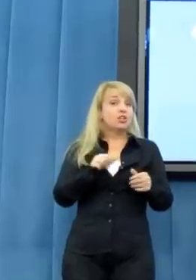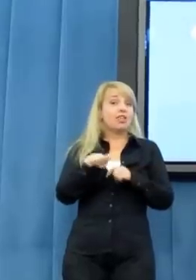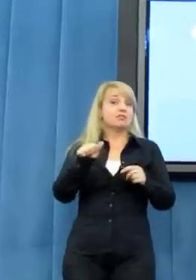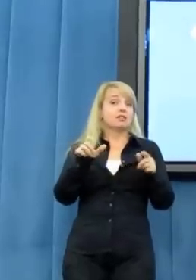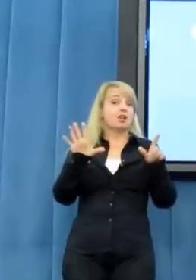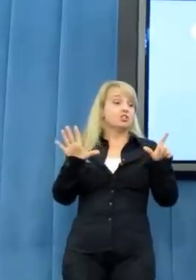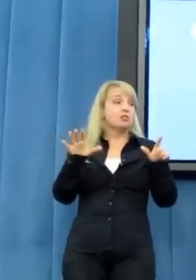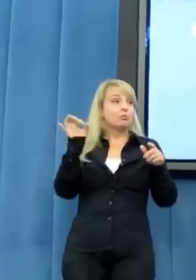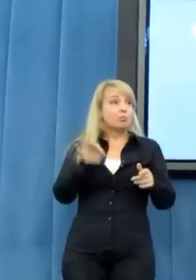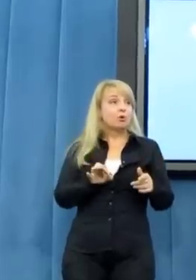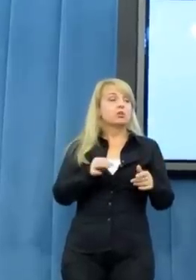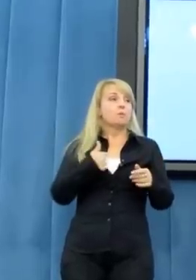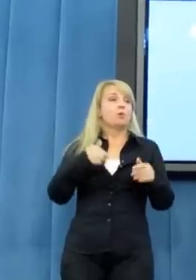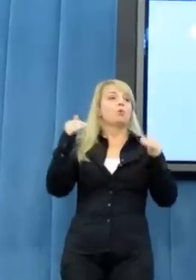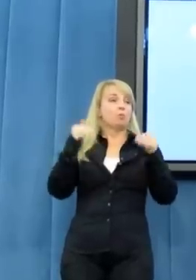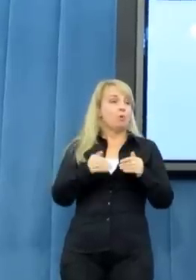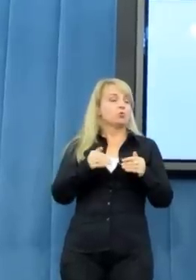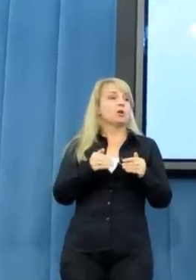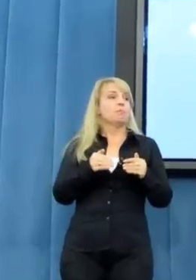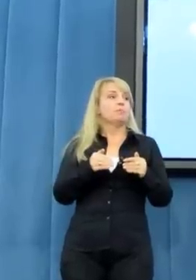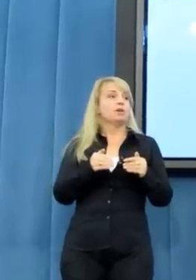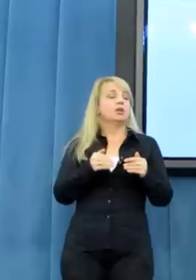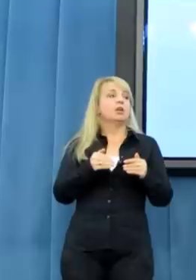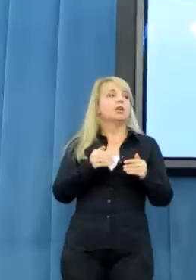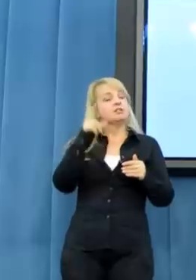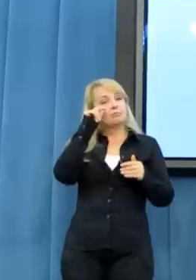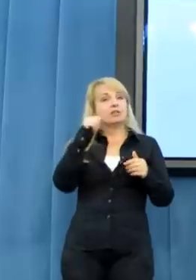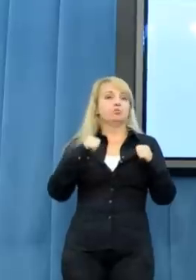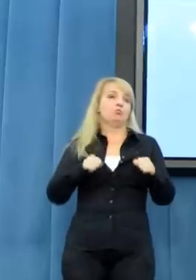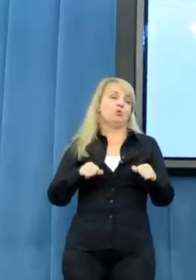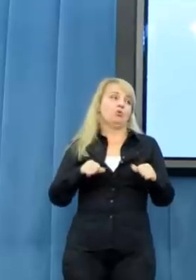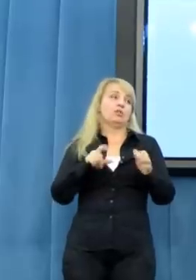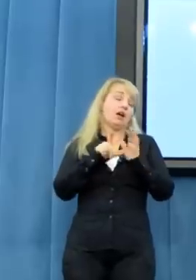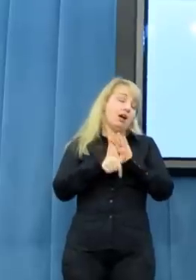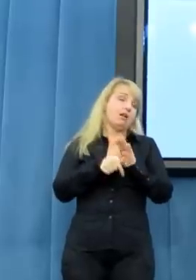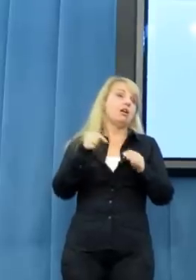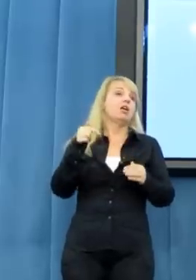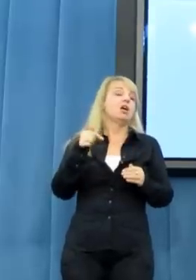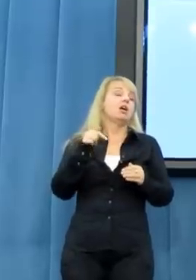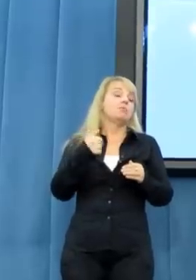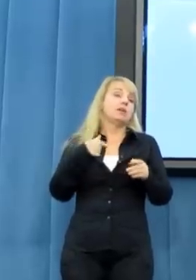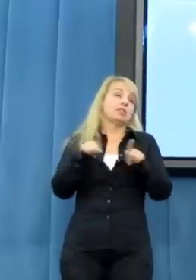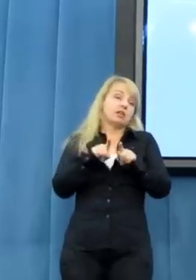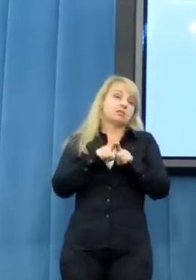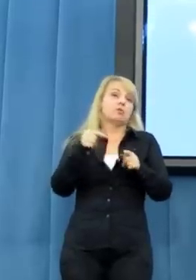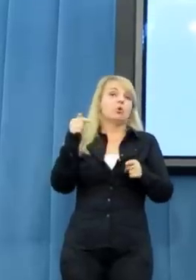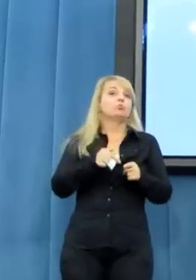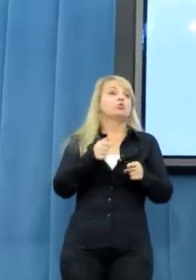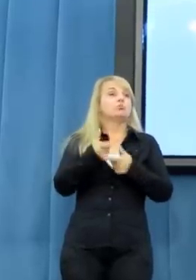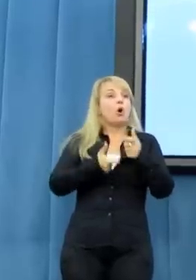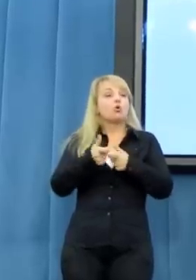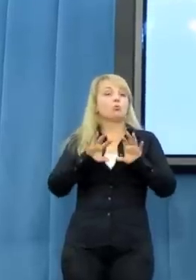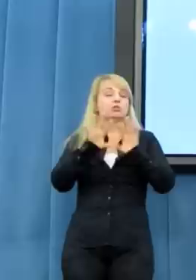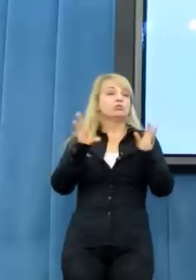najbardziej możemy spać spokojnie. Co nie oznacza, że oczywiście, że trzeba robić